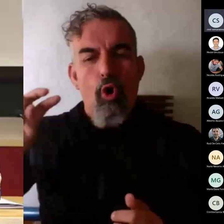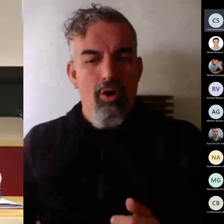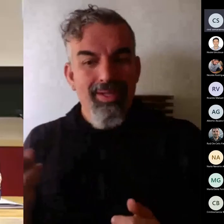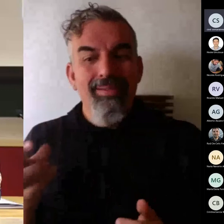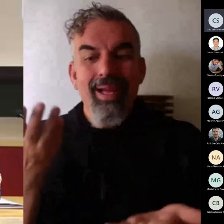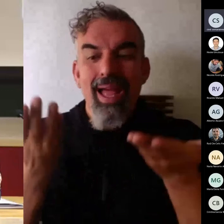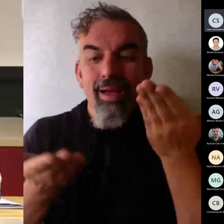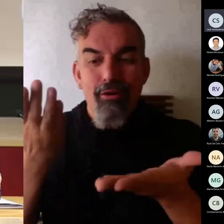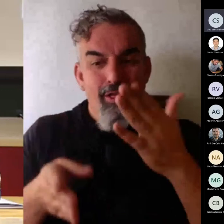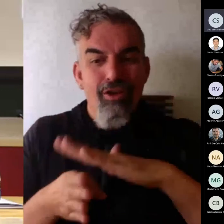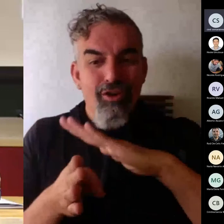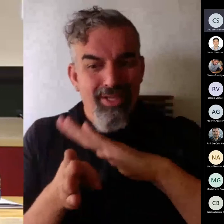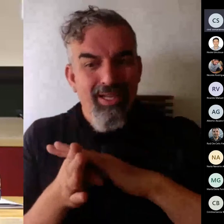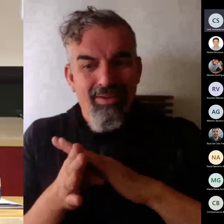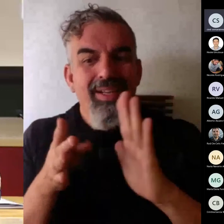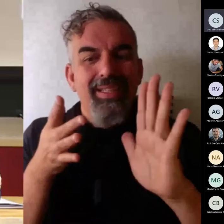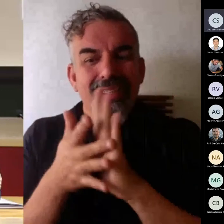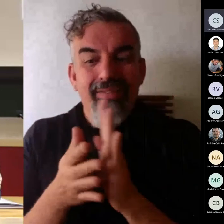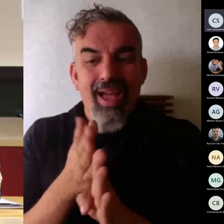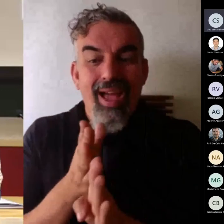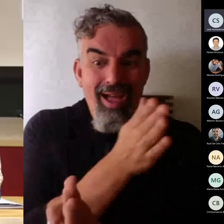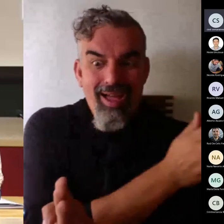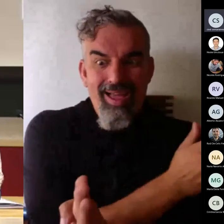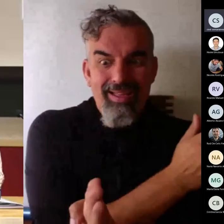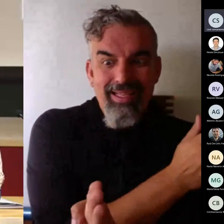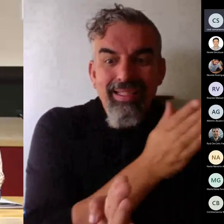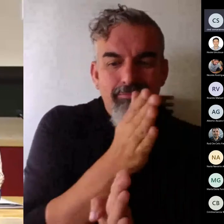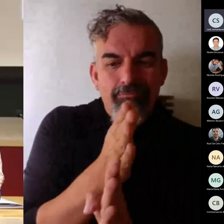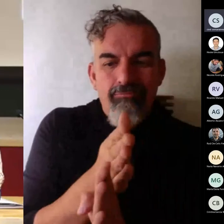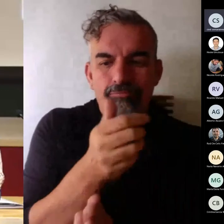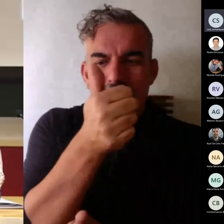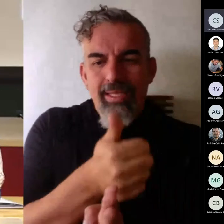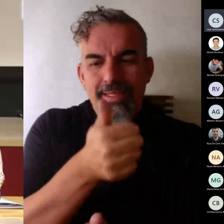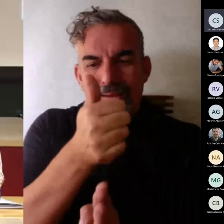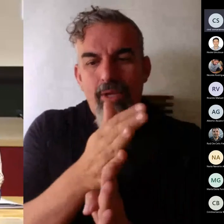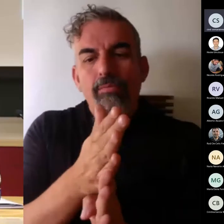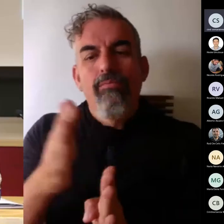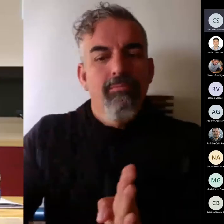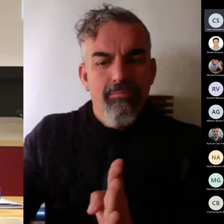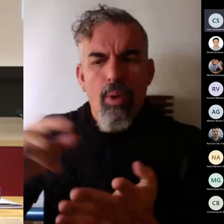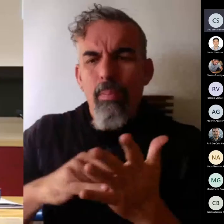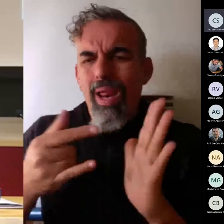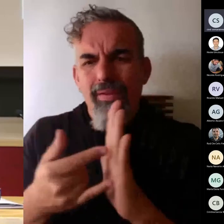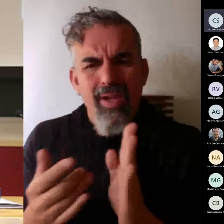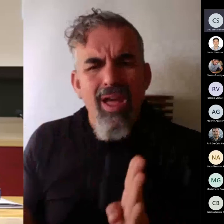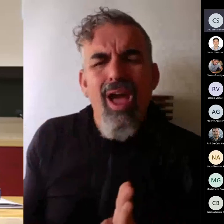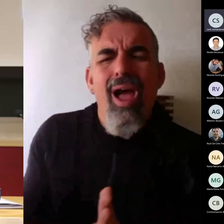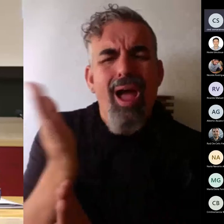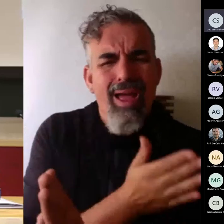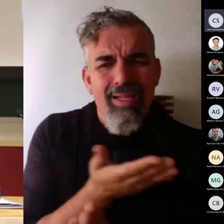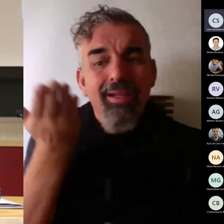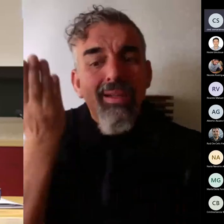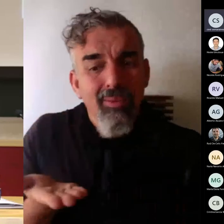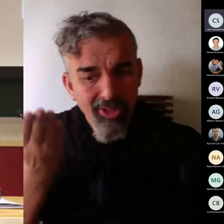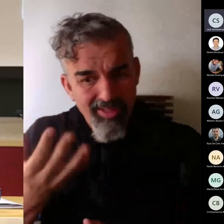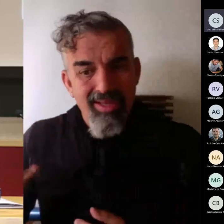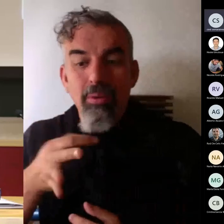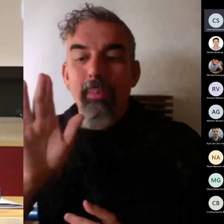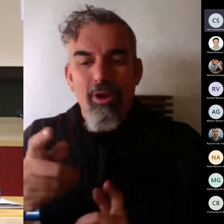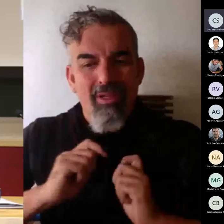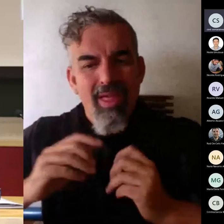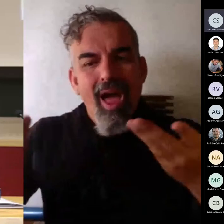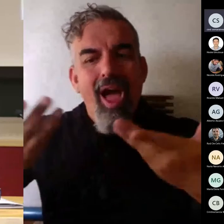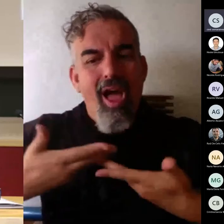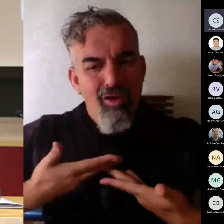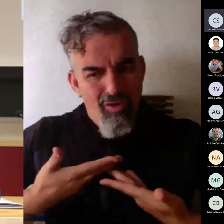evaluación continua entonces es cierto que requiere una planificación importante pero que os servirá desde luego a lo